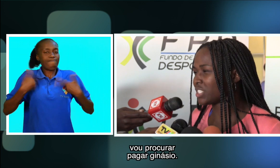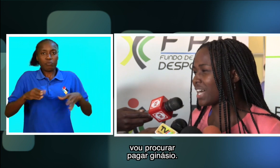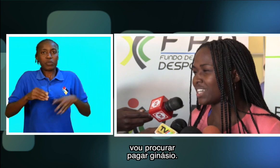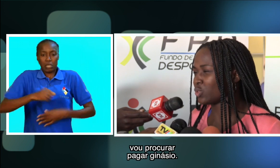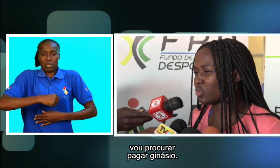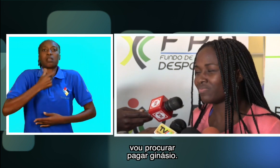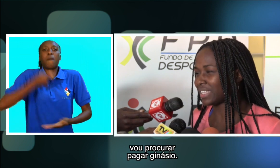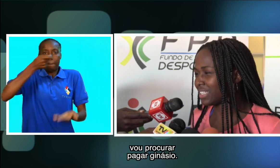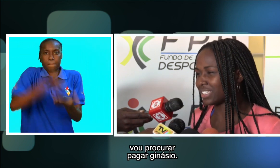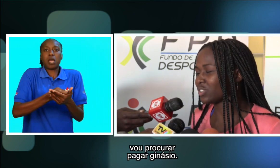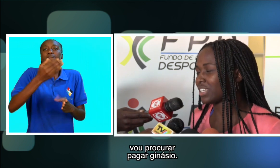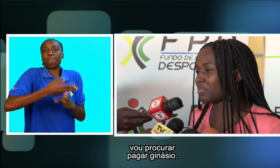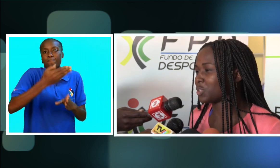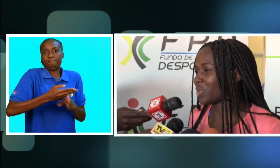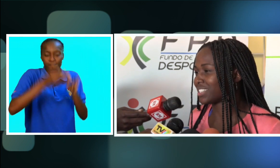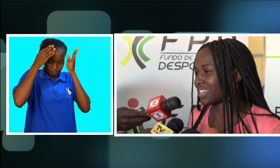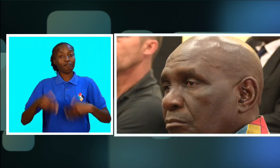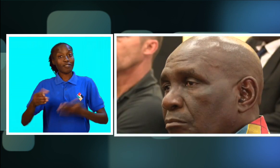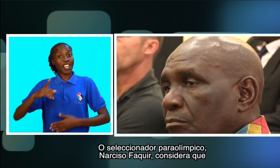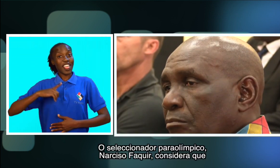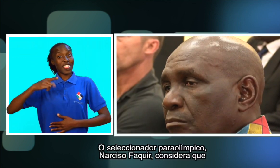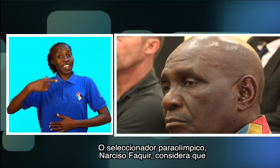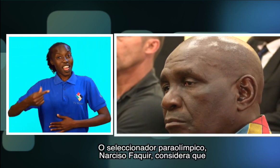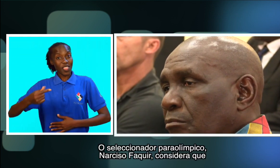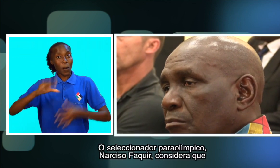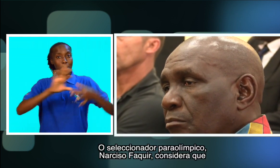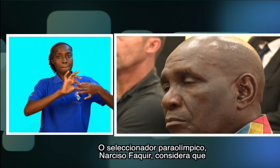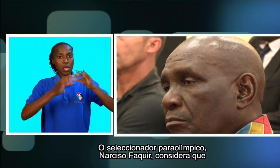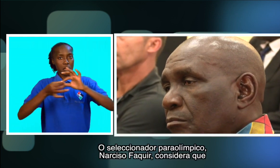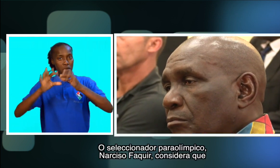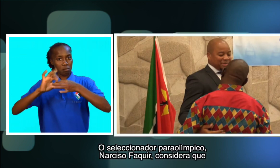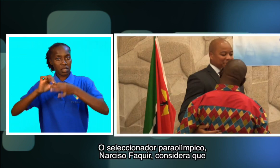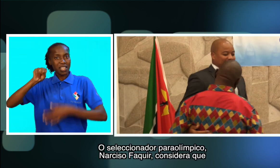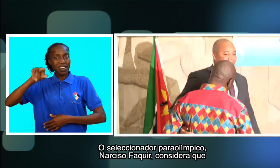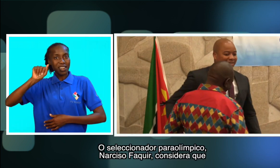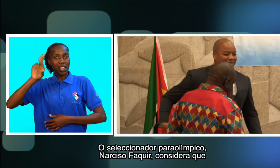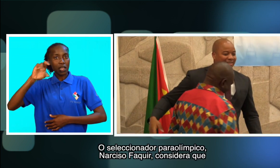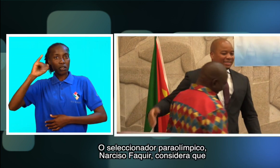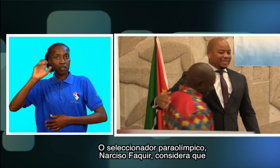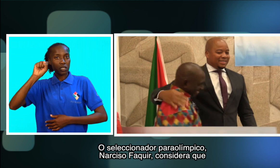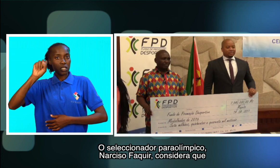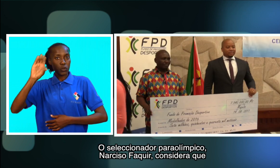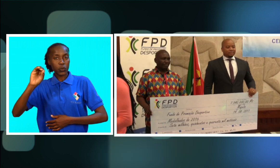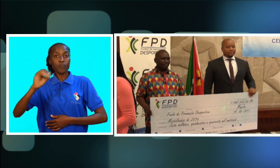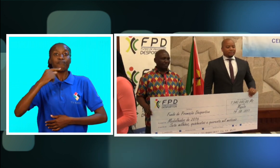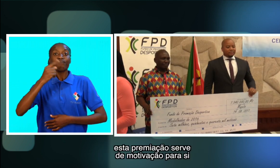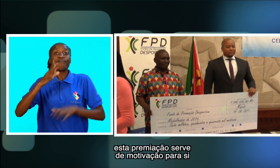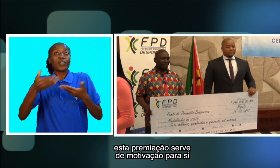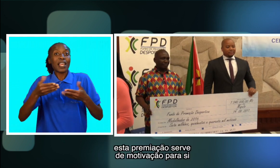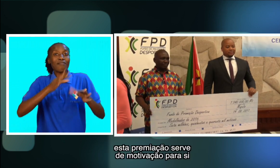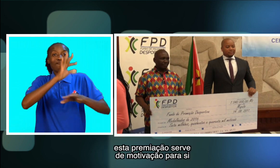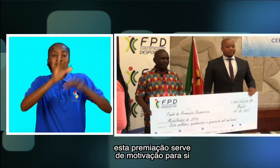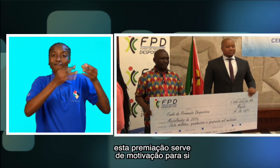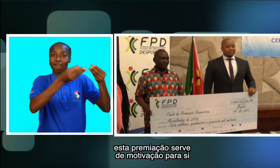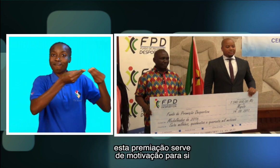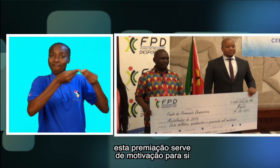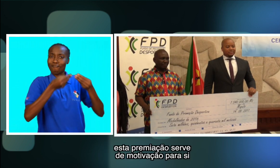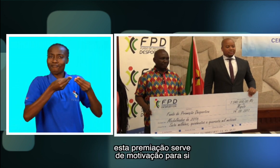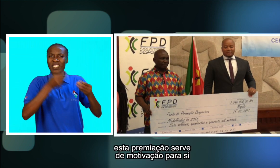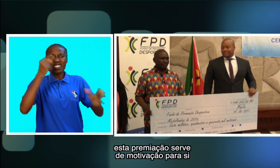ginásio. O destinador paralímpico Narciso Fakir considera que esta premiação serve